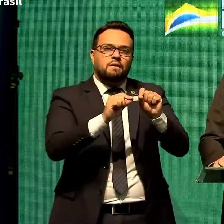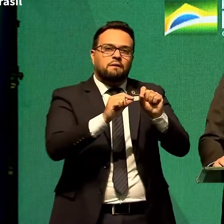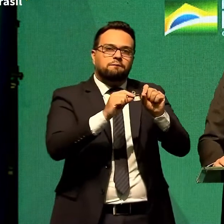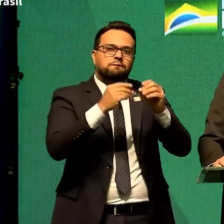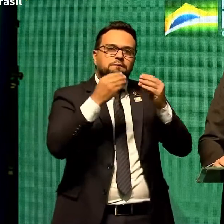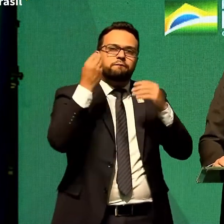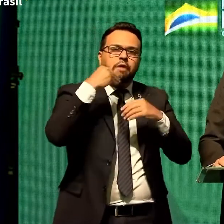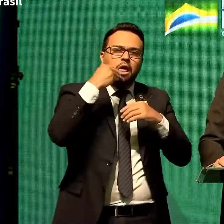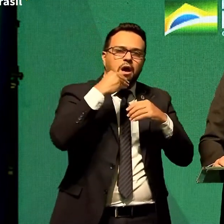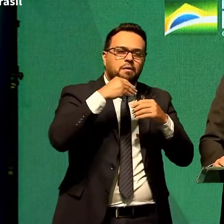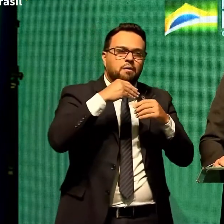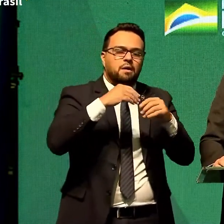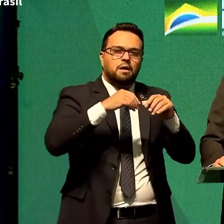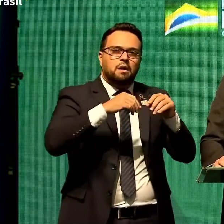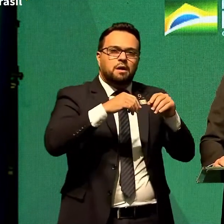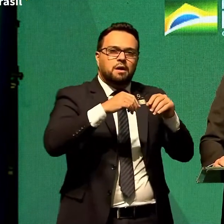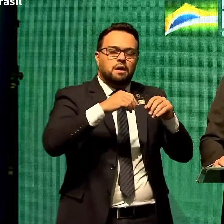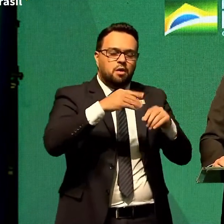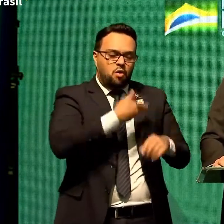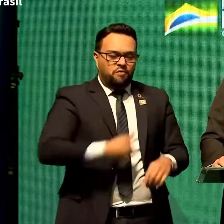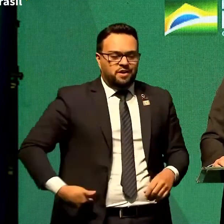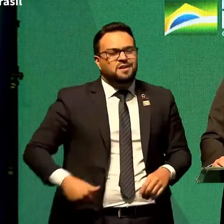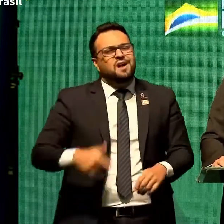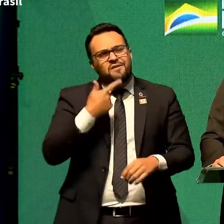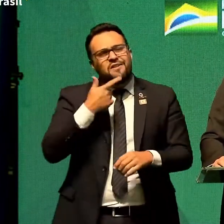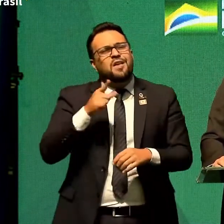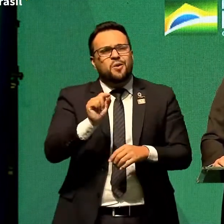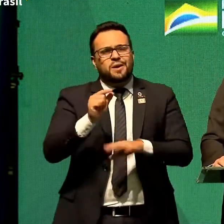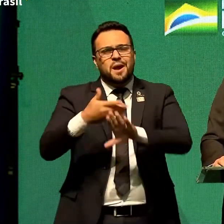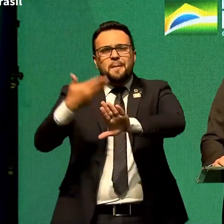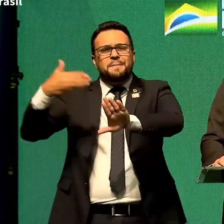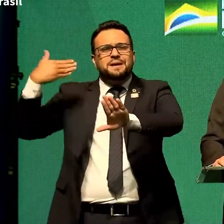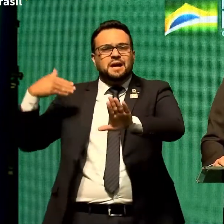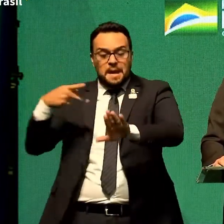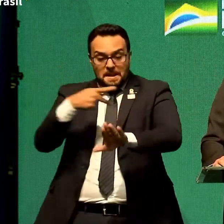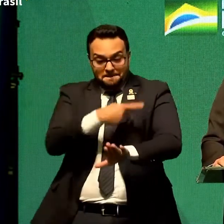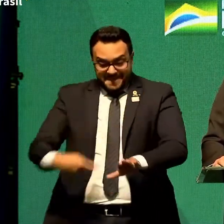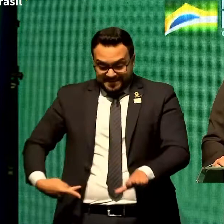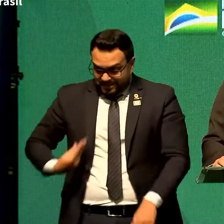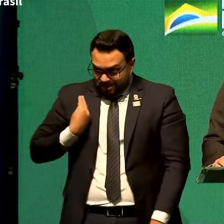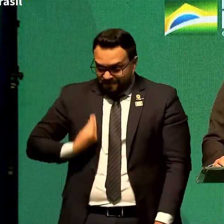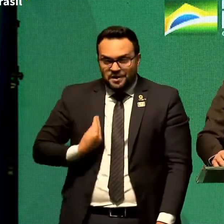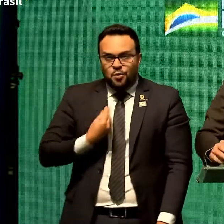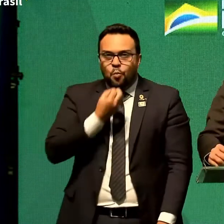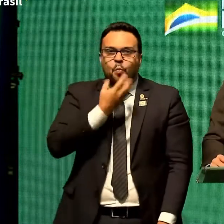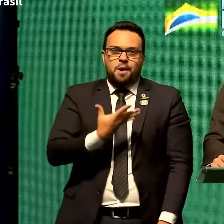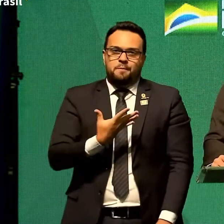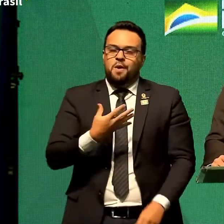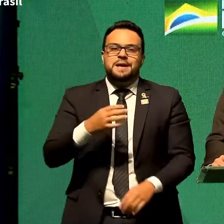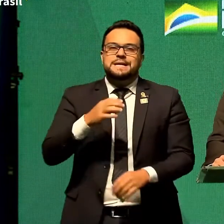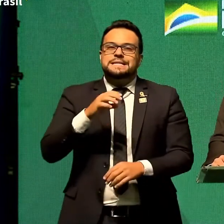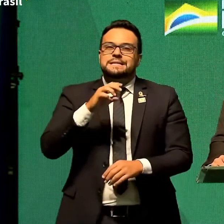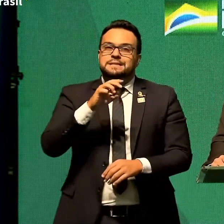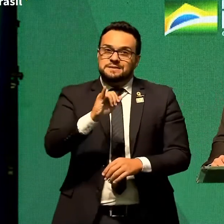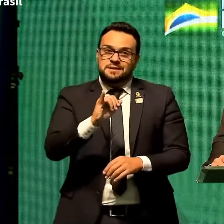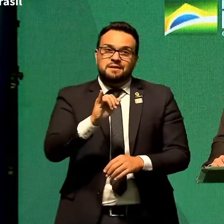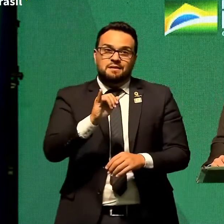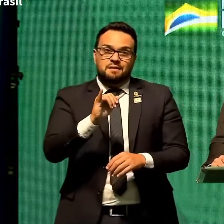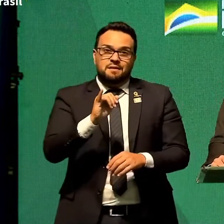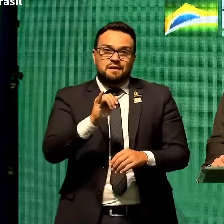Falei no passado que a vida de presidente não é boa. Não é boa para o presidente que quer fazer a coisa certa. quando quer fazer a coisa errada